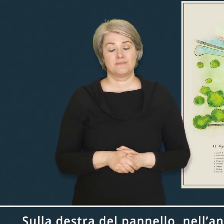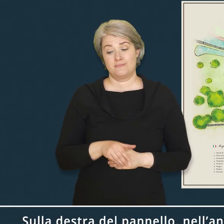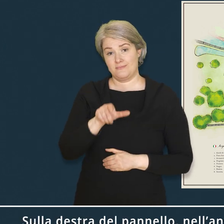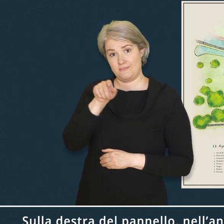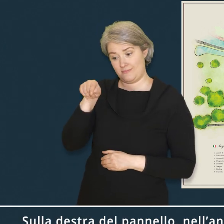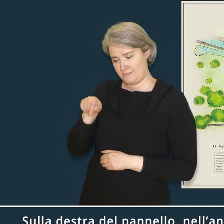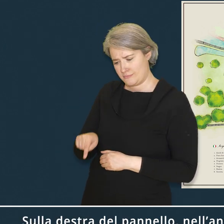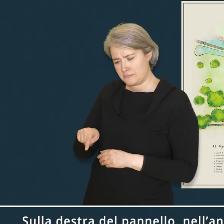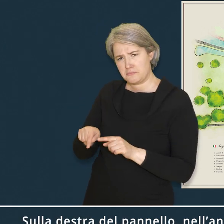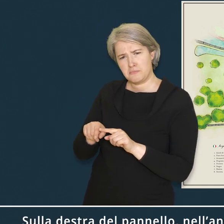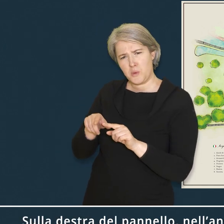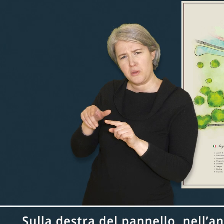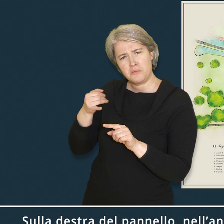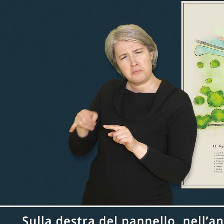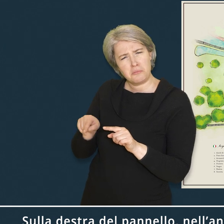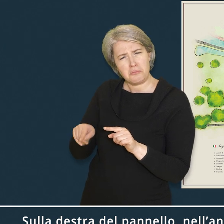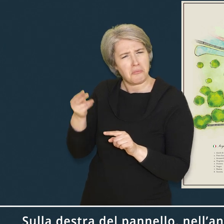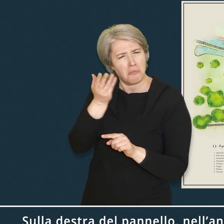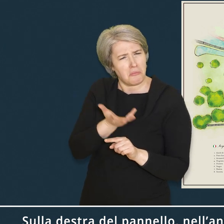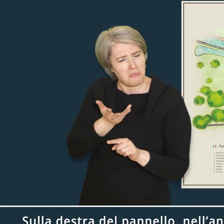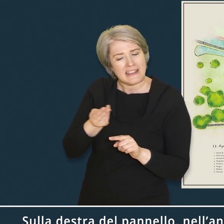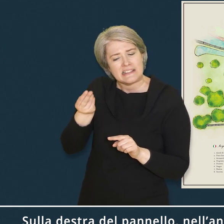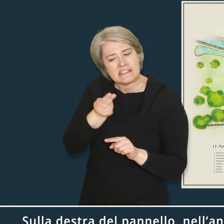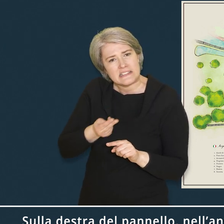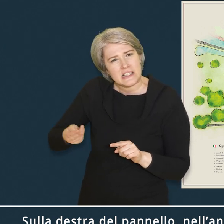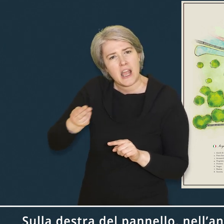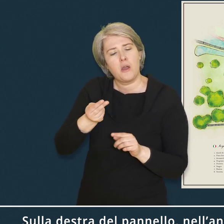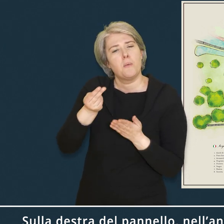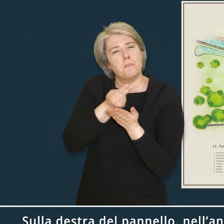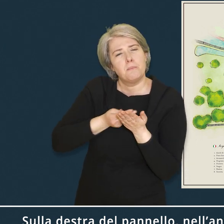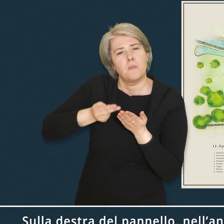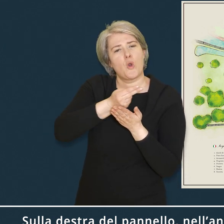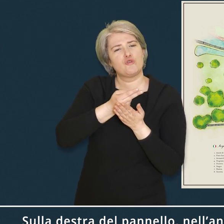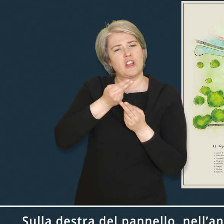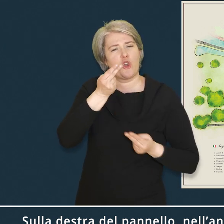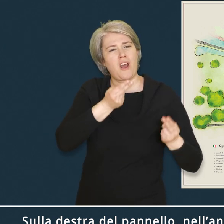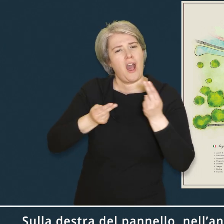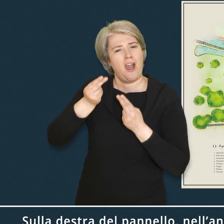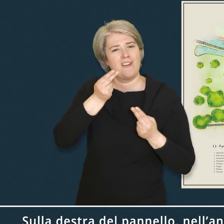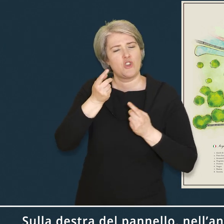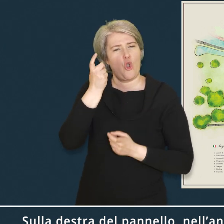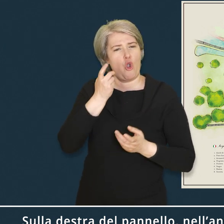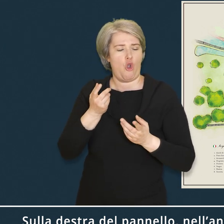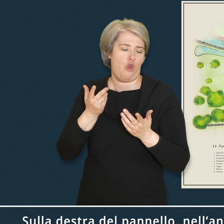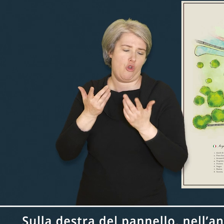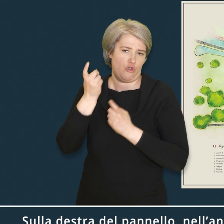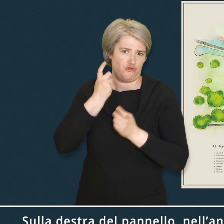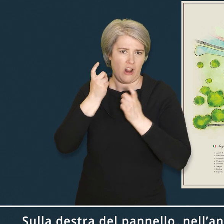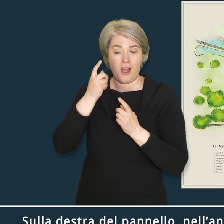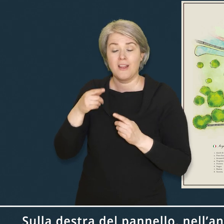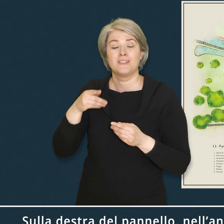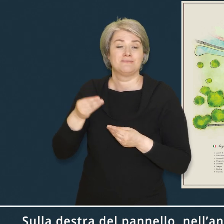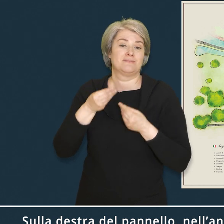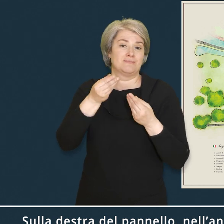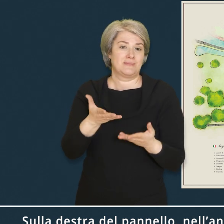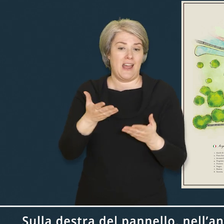Sulla destra del pannello, nell'angolo inferiore, puoi trovare il disegno del progetto grafico originale che